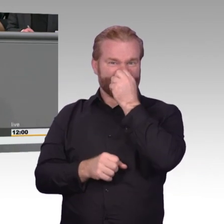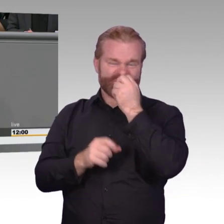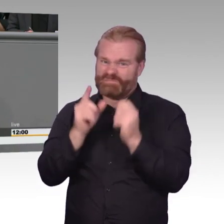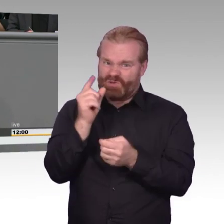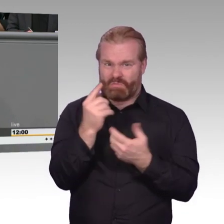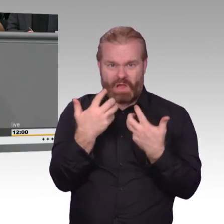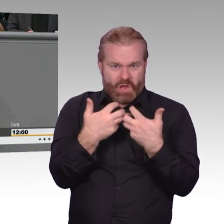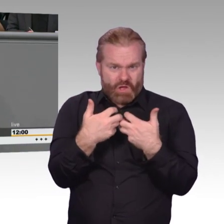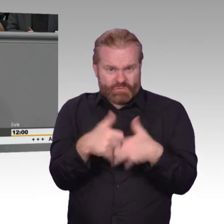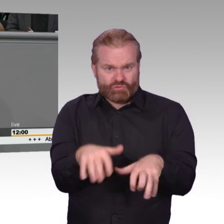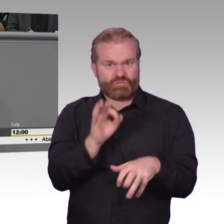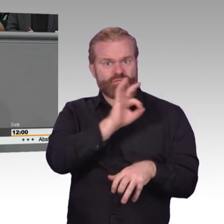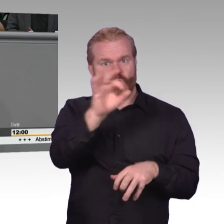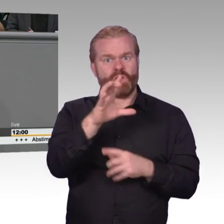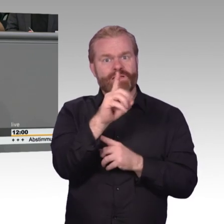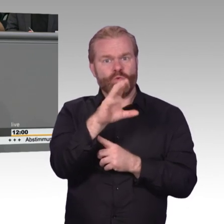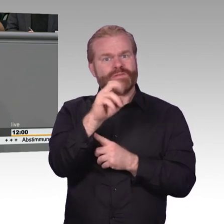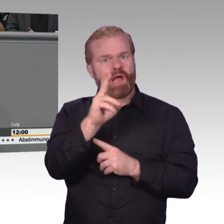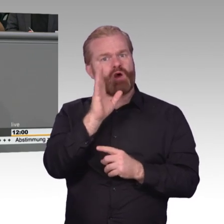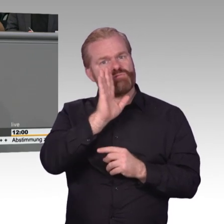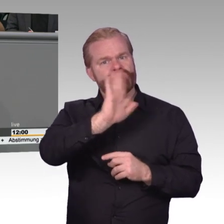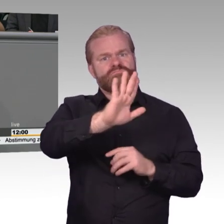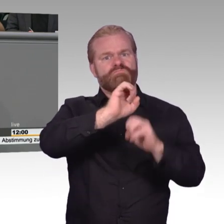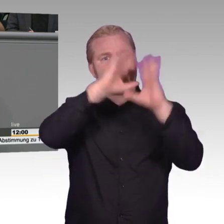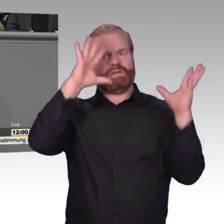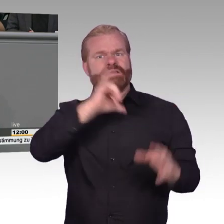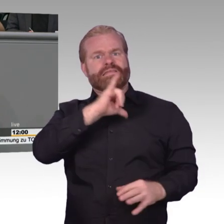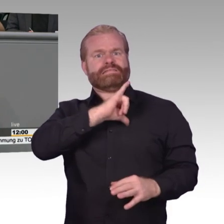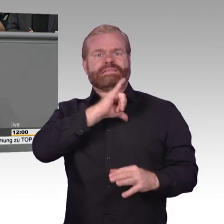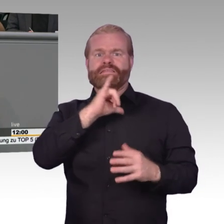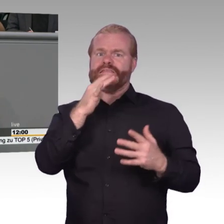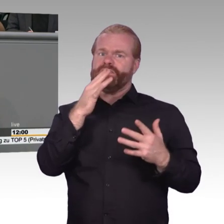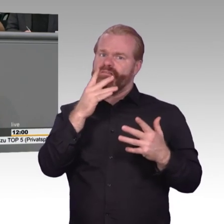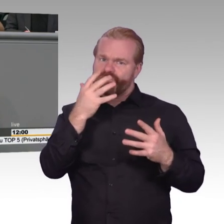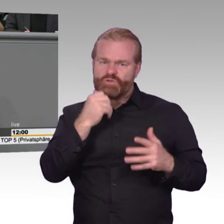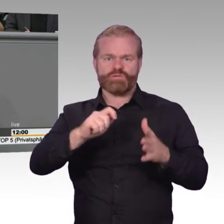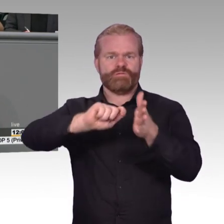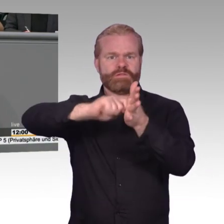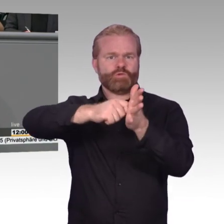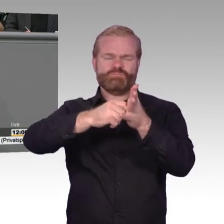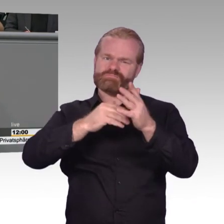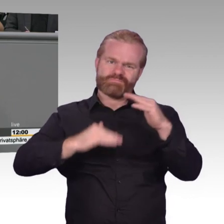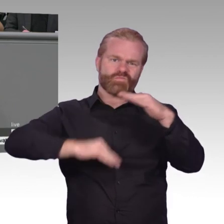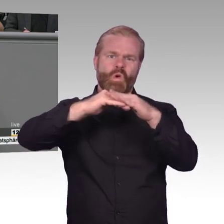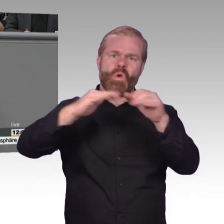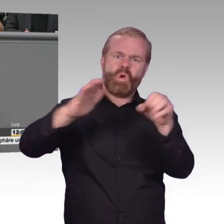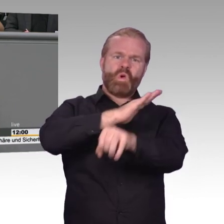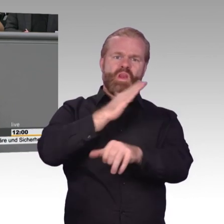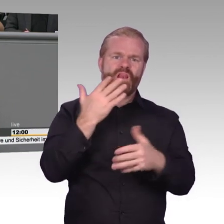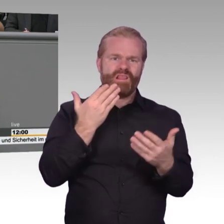Könnten Sie mit der Verschlüsselung richtig voranbringen. Dafür müssen Sie aber jetzt die Weichen stellen und Ende-zu-Ende Verschlüsselung endlich